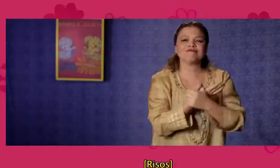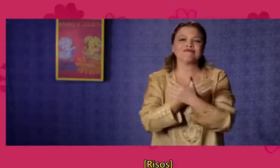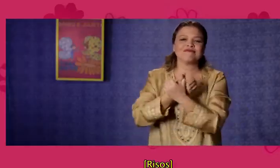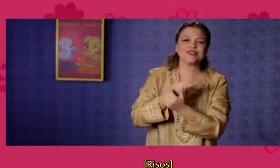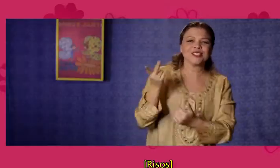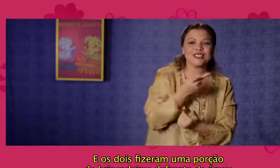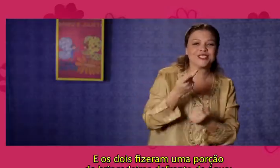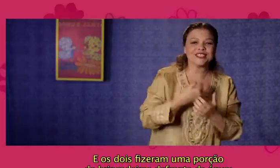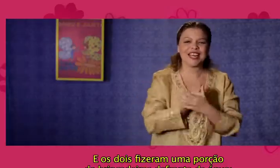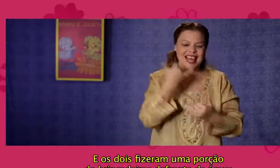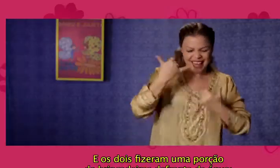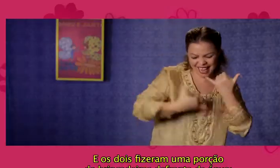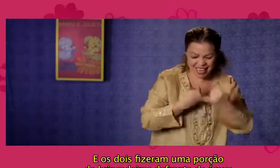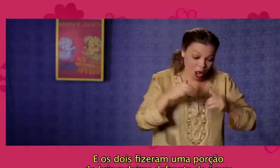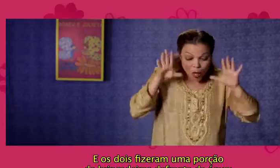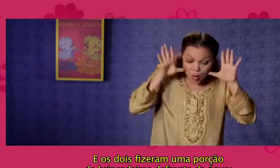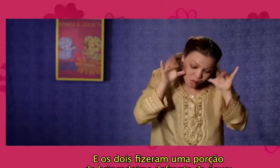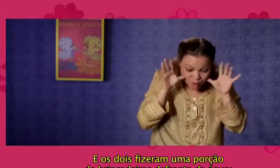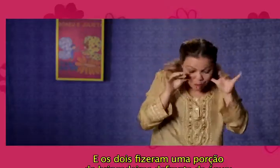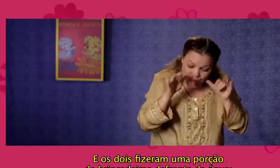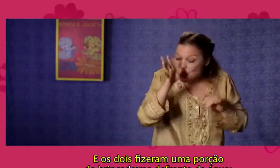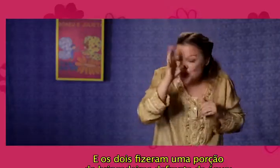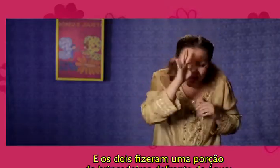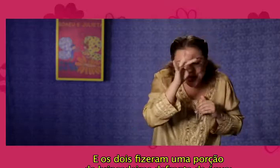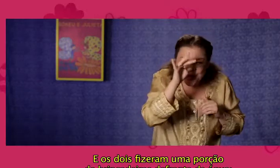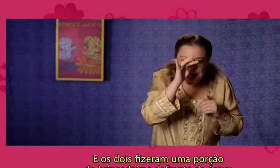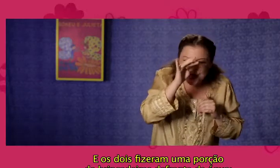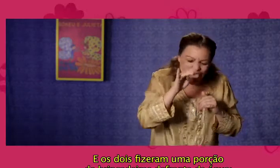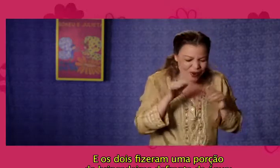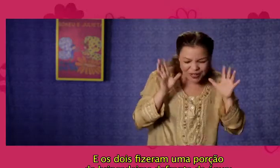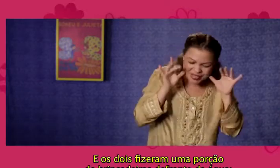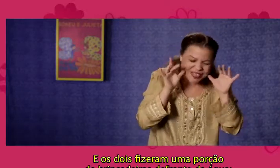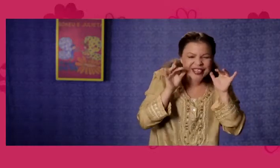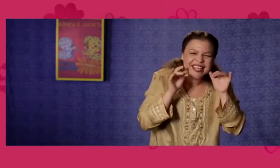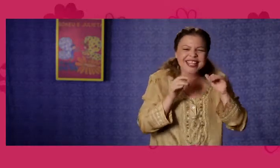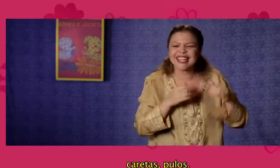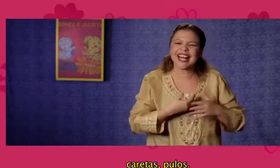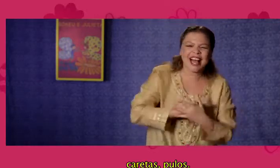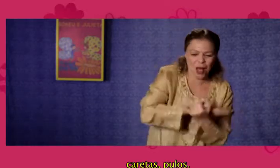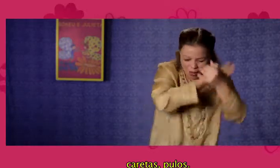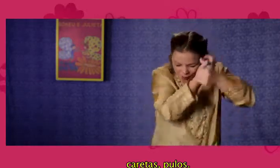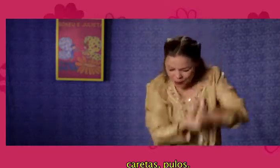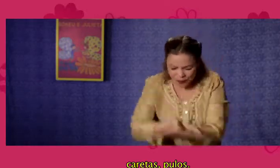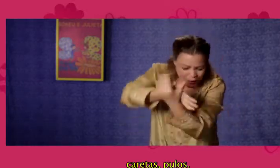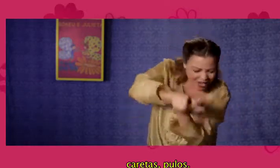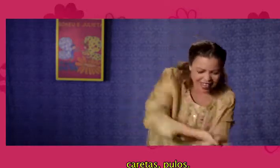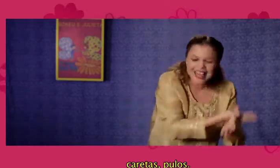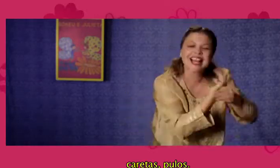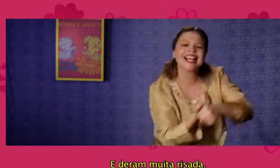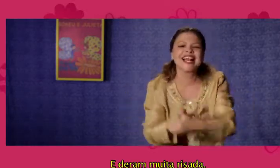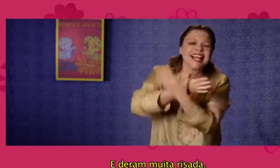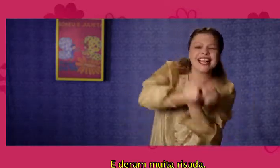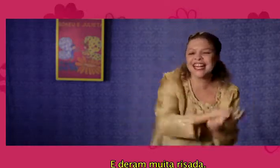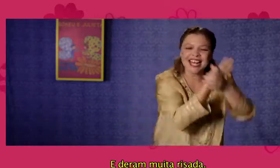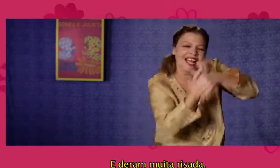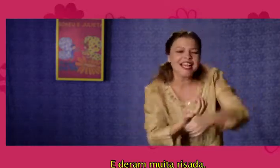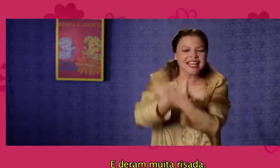E os dois fizeram uma porção de brincadeiras de fronte da água. Caretas, pulos e deram muita risada.